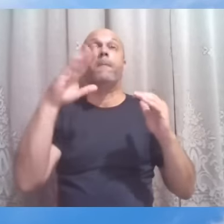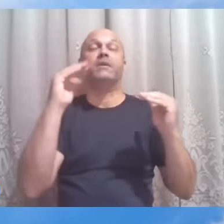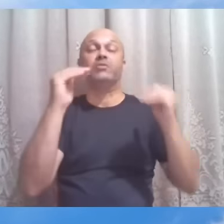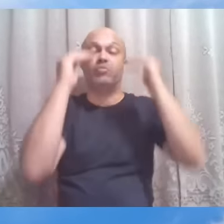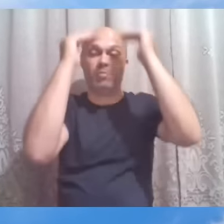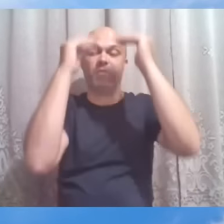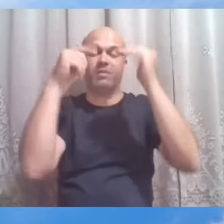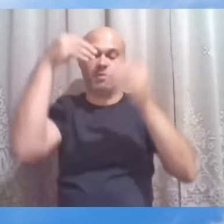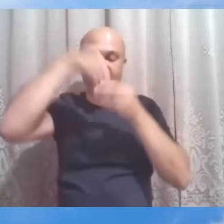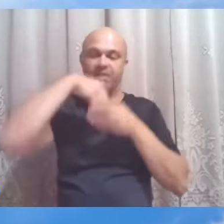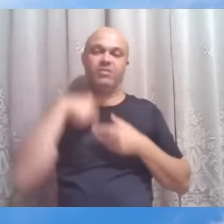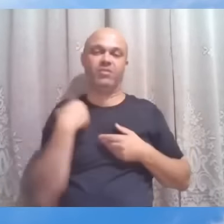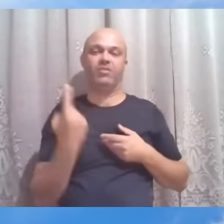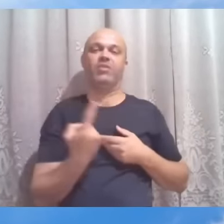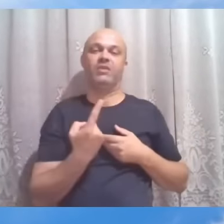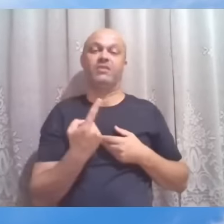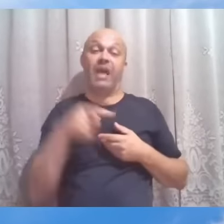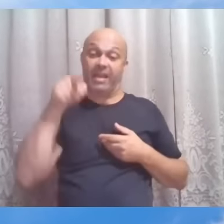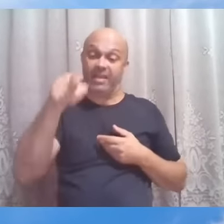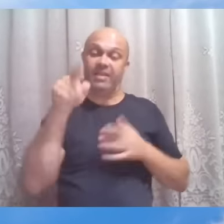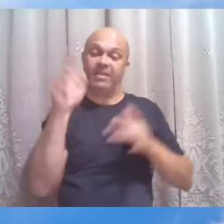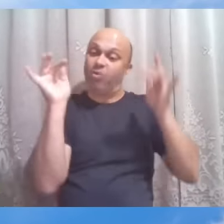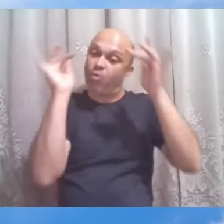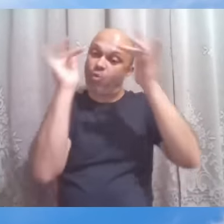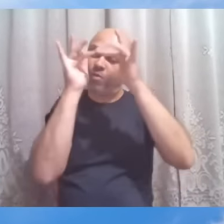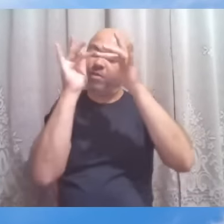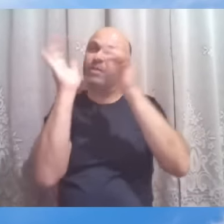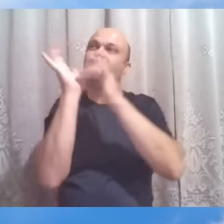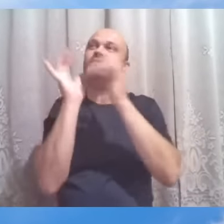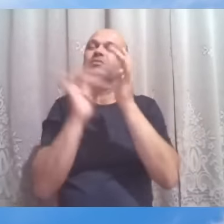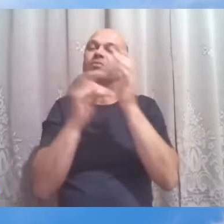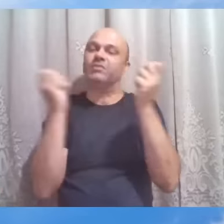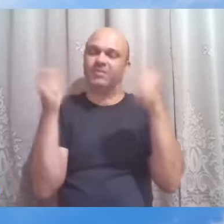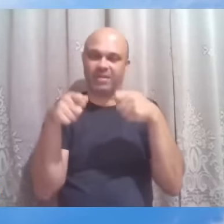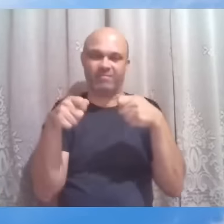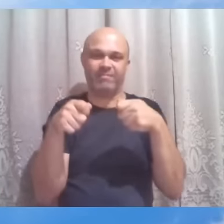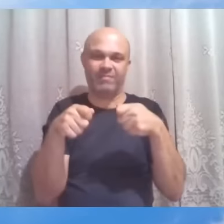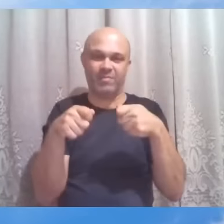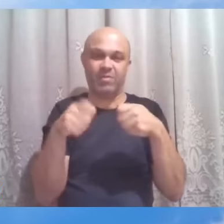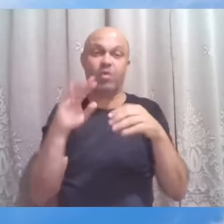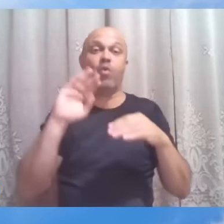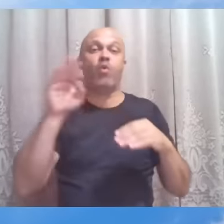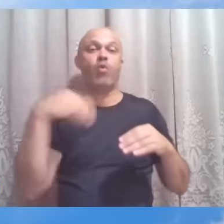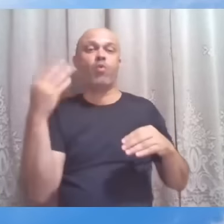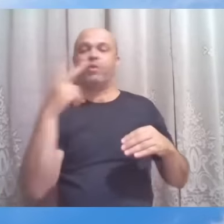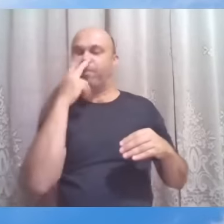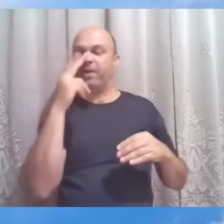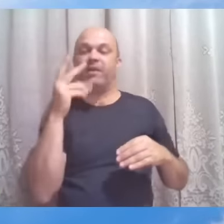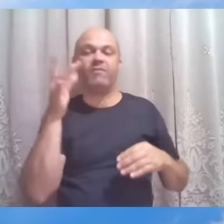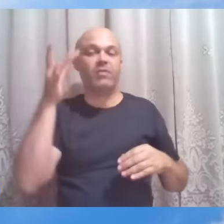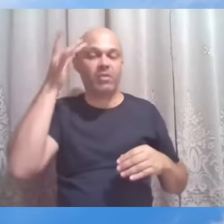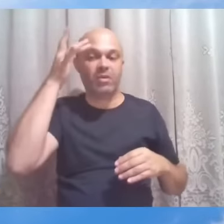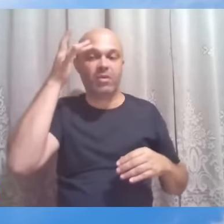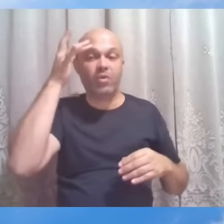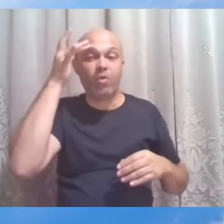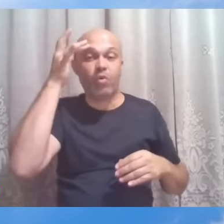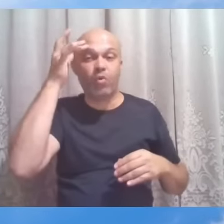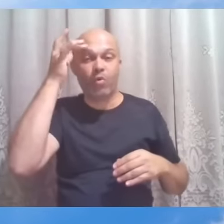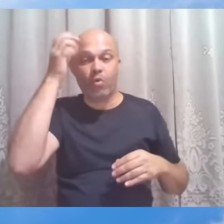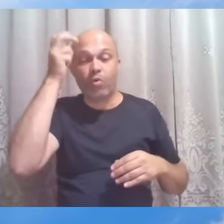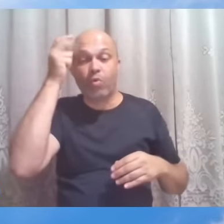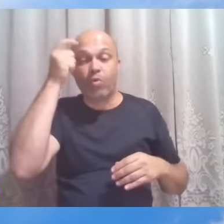aí que se estabelece a conexão com Jesus. Quando voltamos para o super consciente, como é trabalhado lá